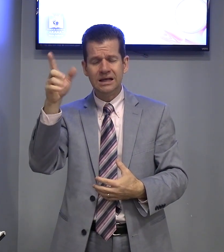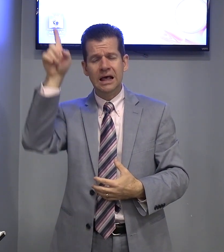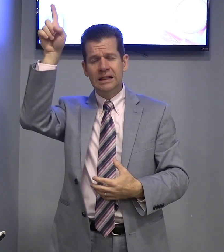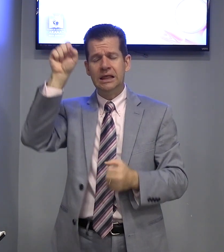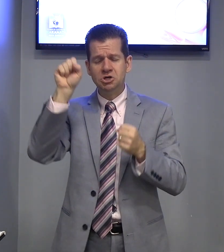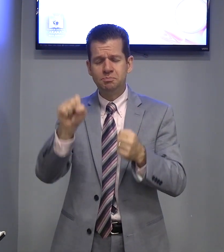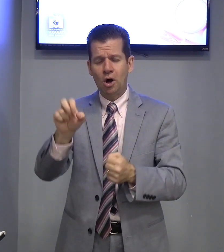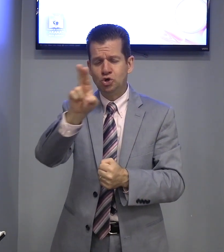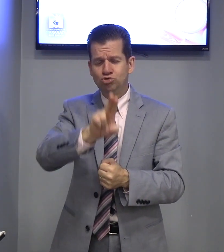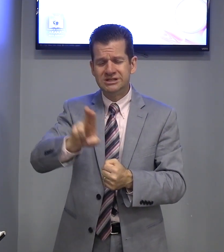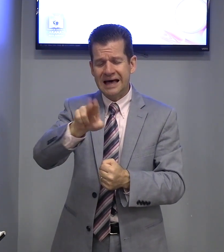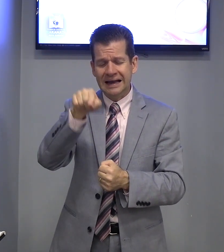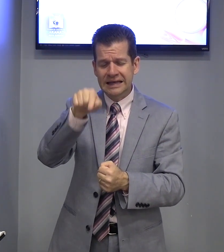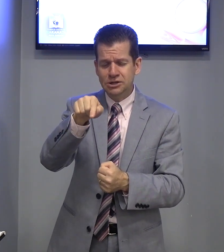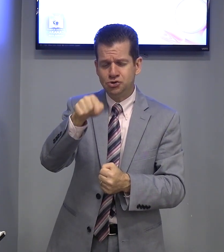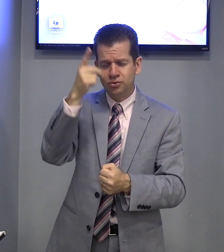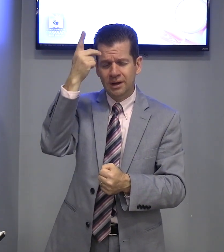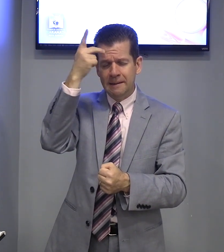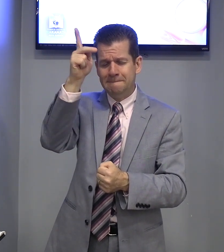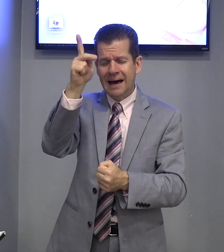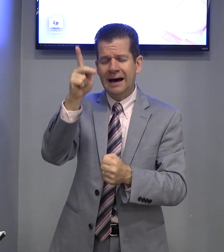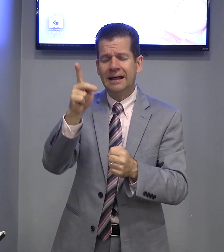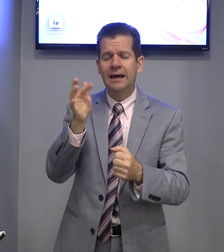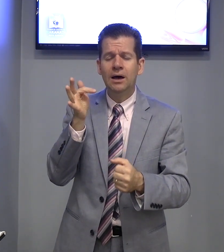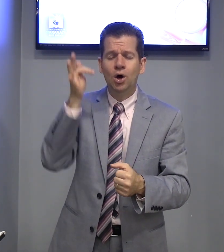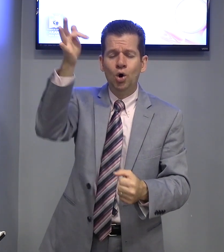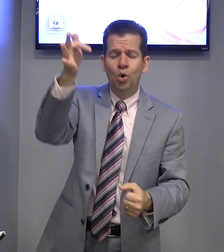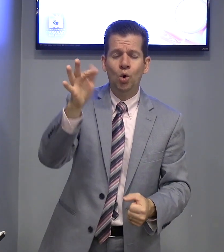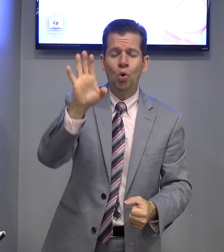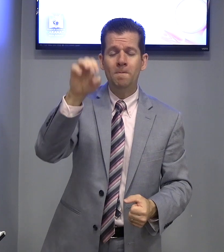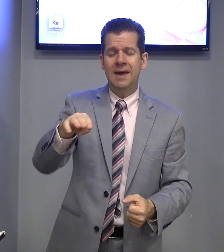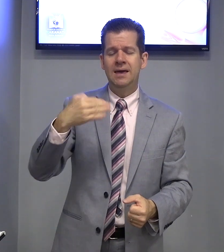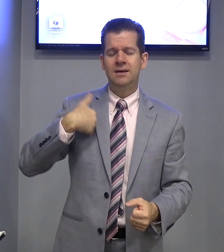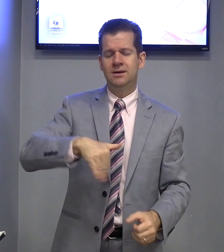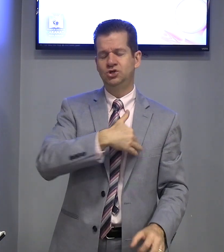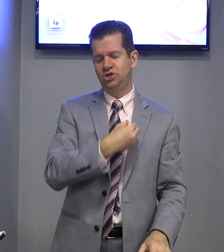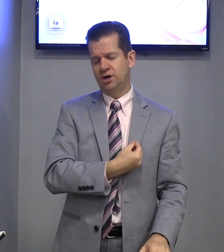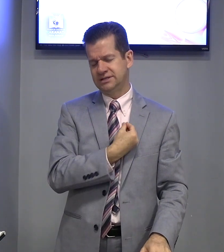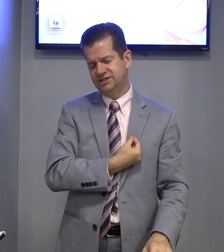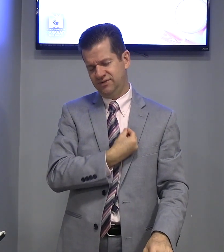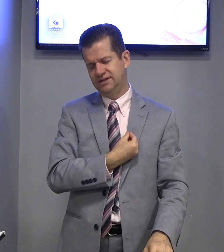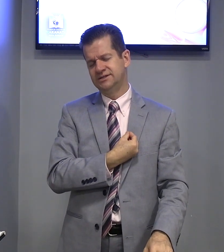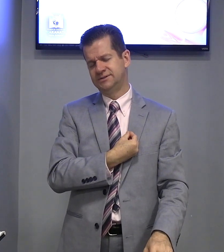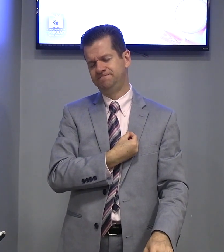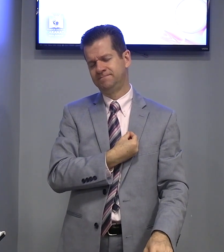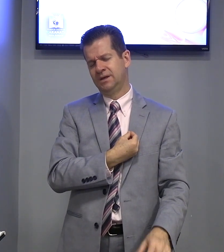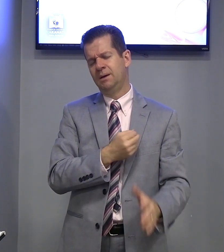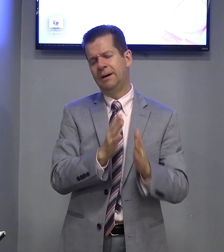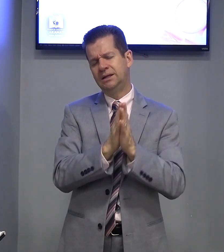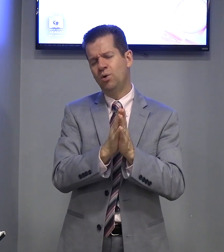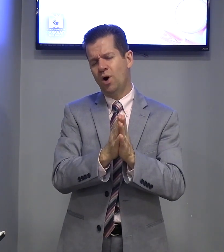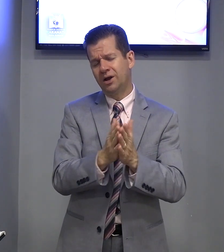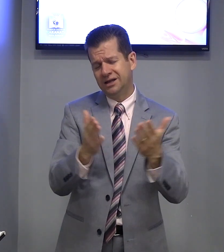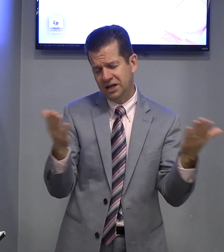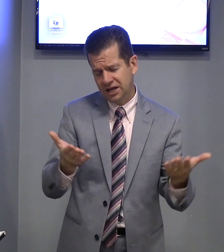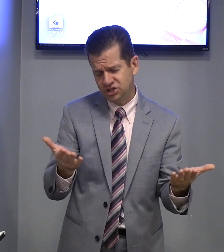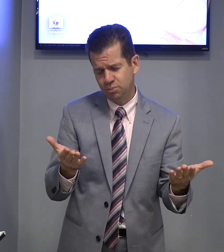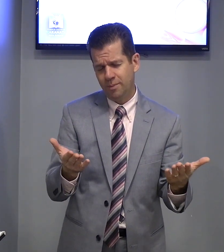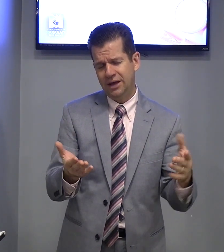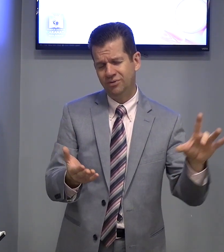Deus pode usar isso Para O bem De nossas vidas Vai ter uma hora Que neste momento